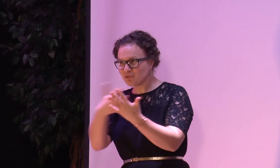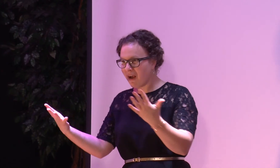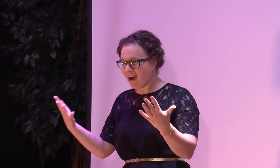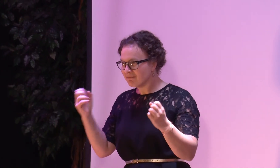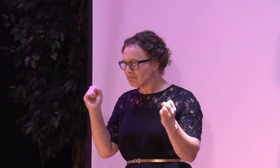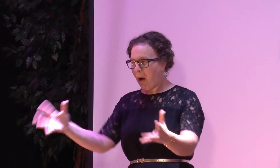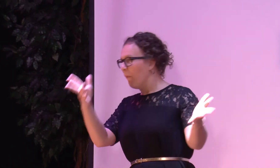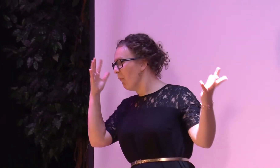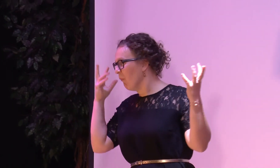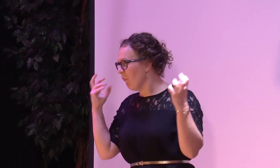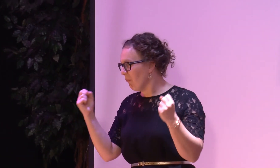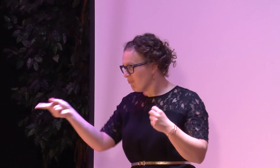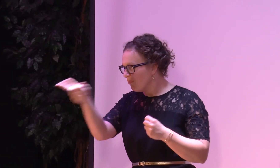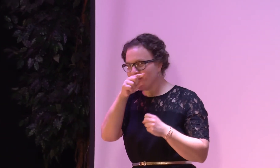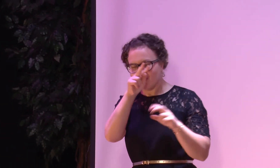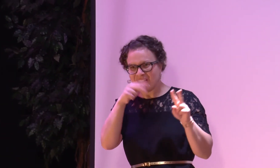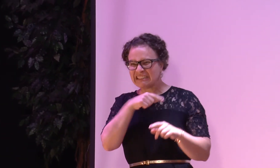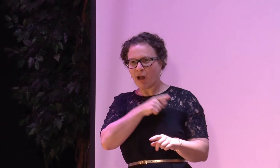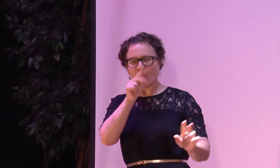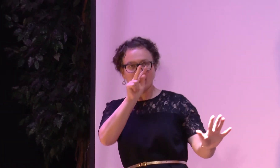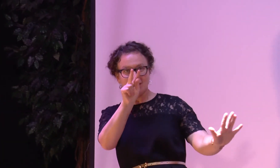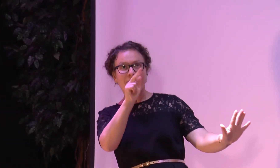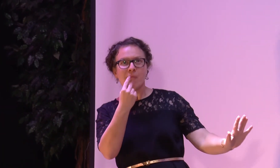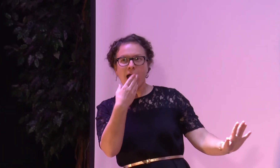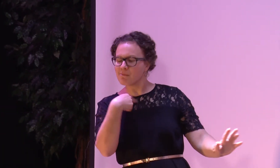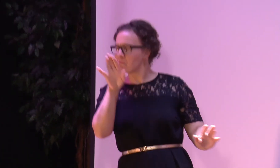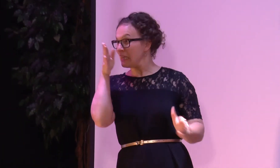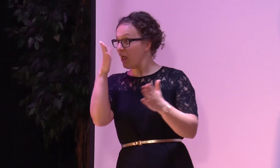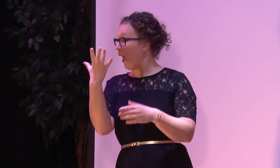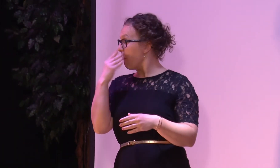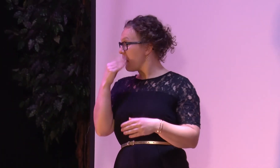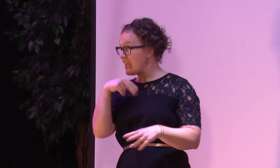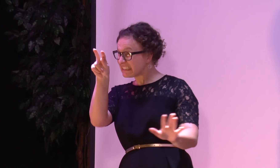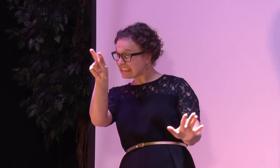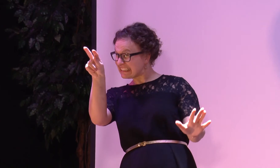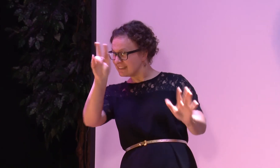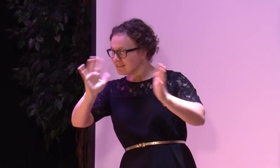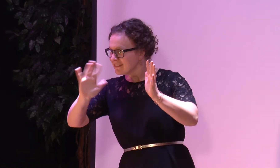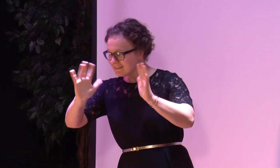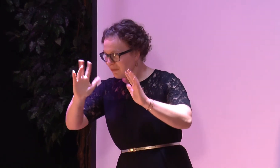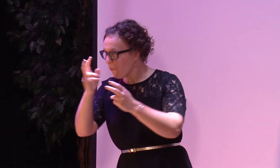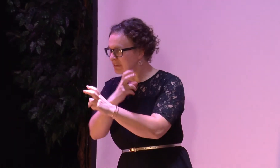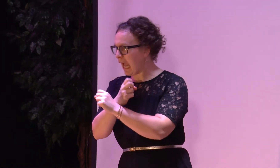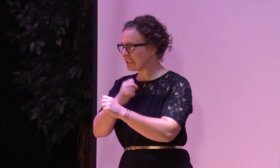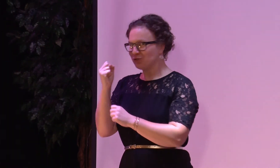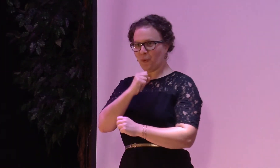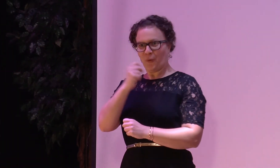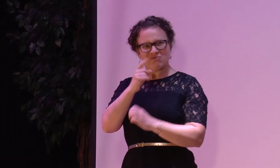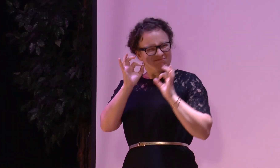Wir haben gesehen, dass es wirklich österreichische Gebärdensprachen sehr, sehr schnell. Also ich musste wirklich gut zugucken, habe immer auf den Mund geschaut, um etwas